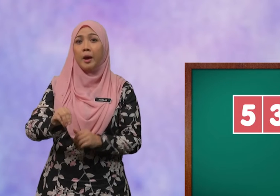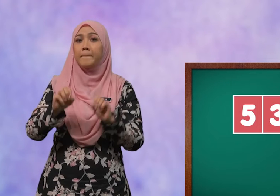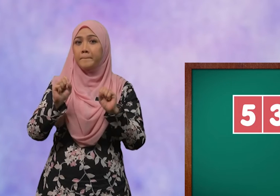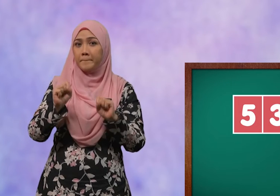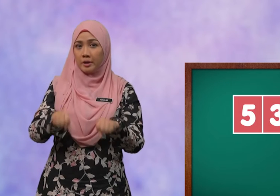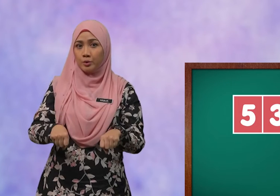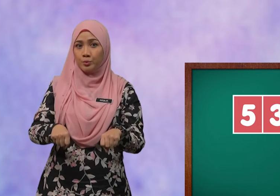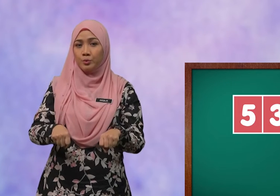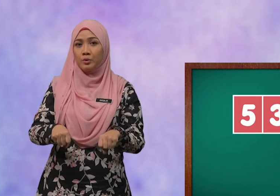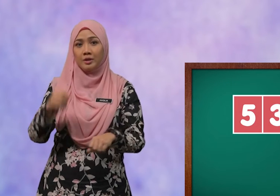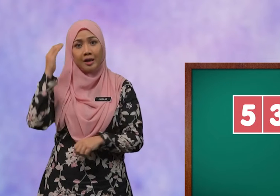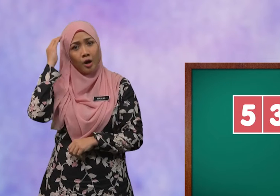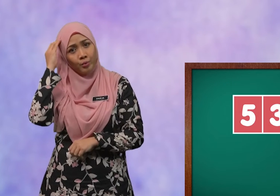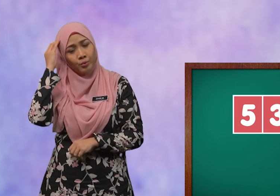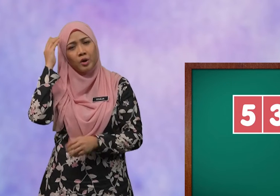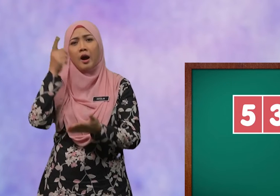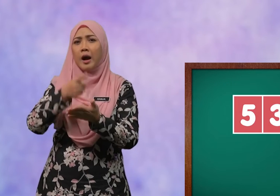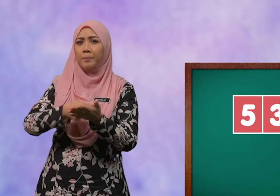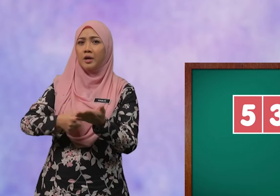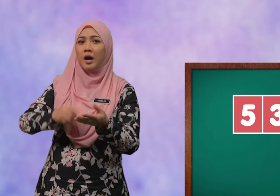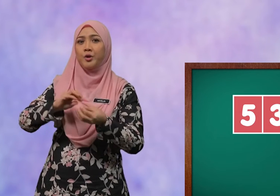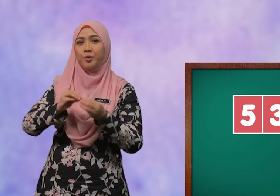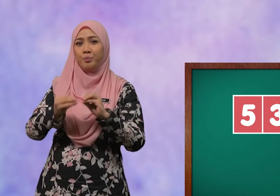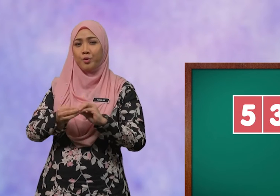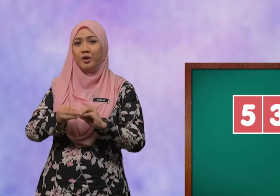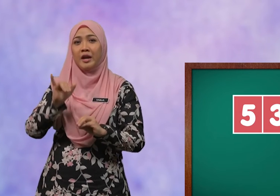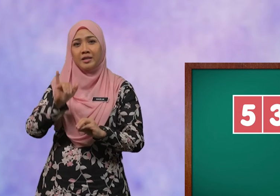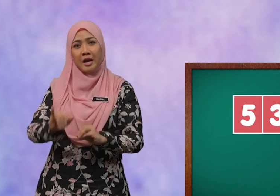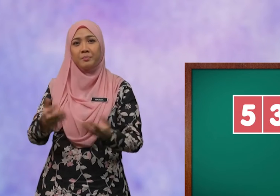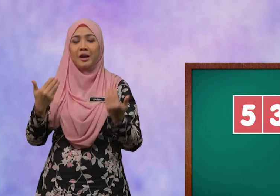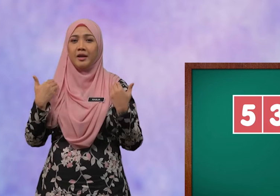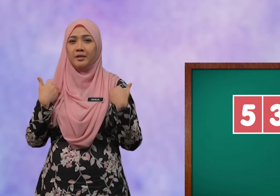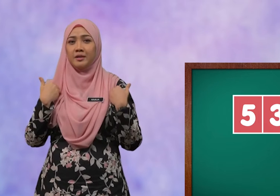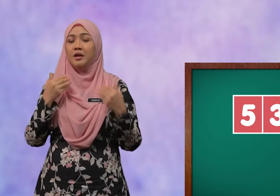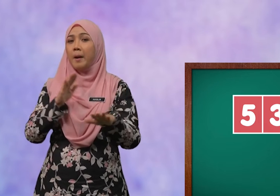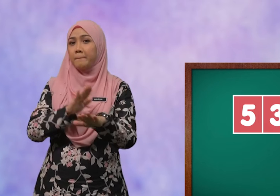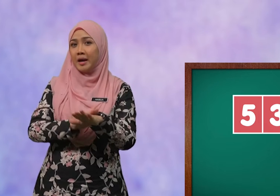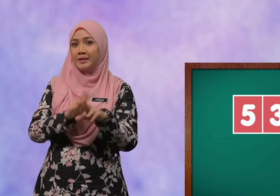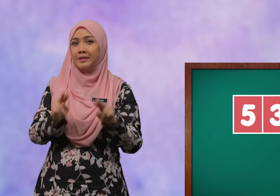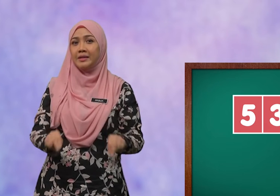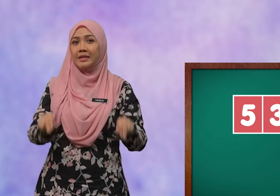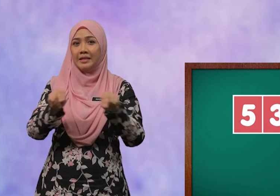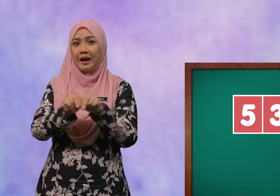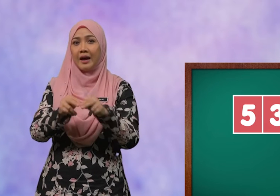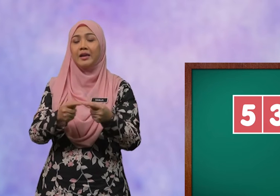perlu tahu apakah nombor yang berada pada nilai